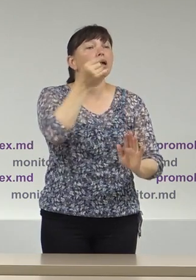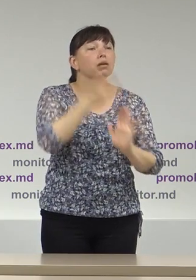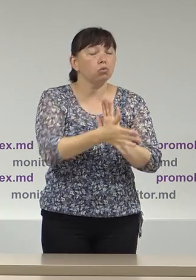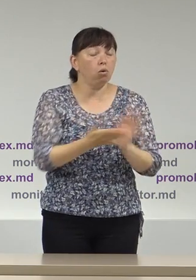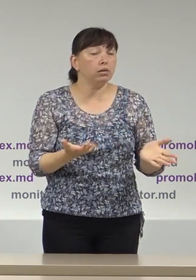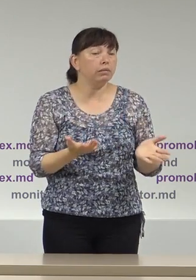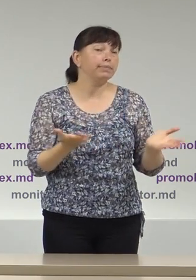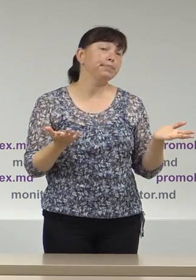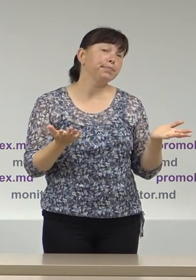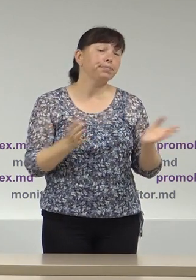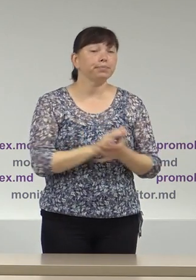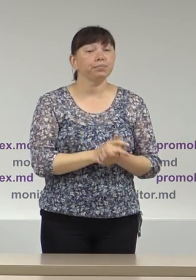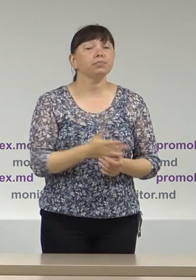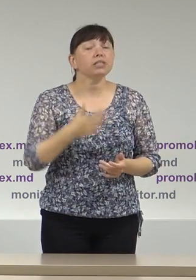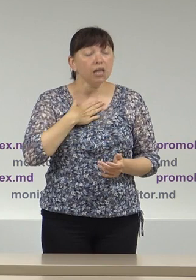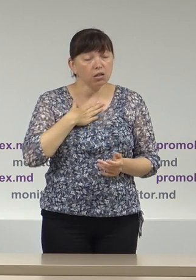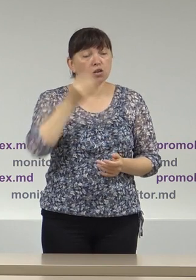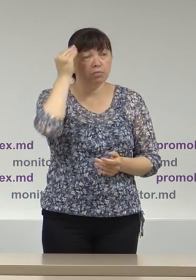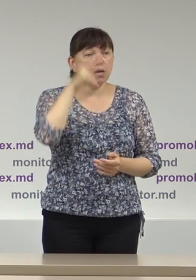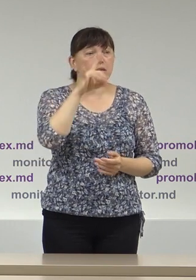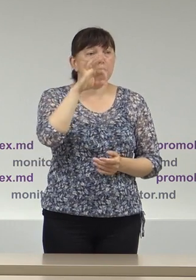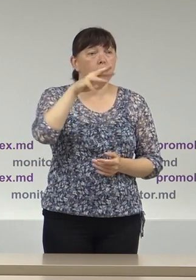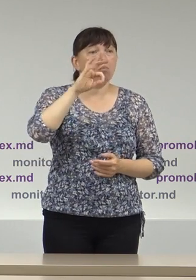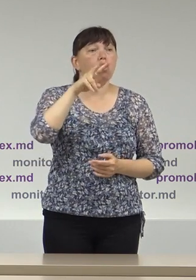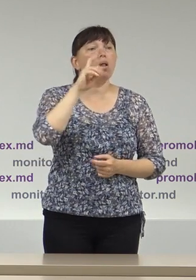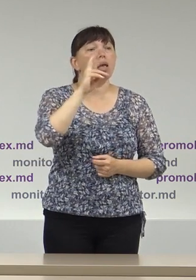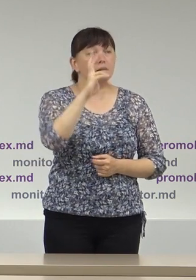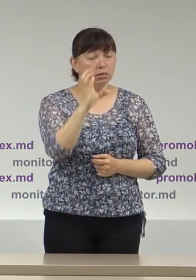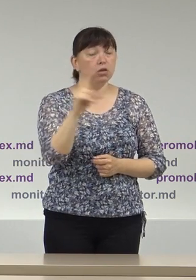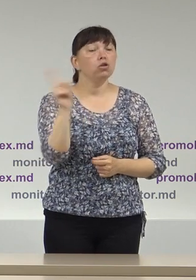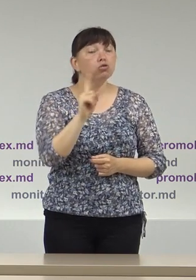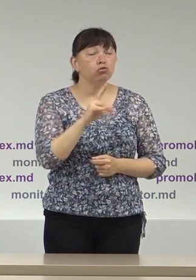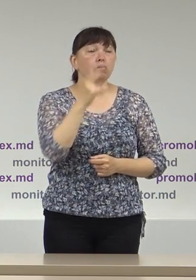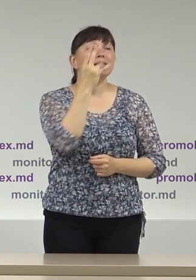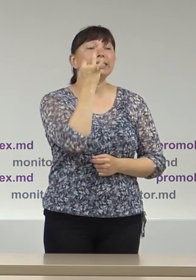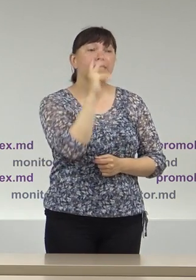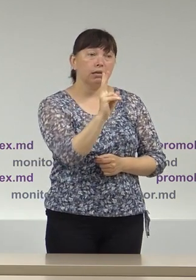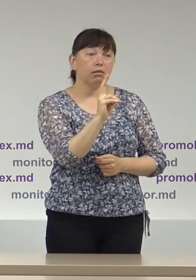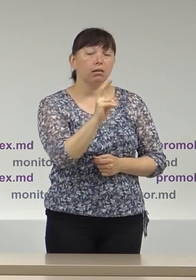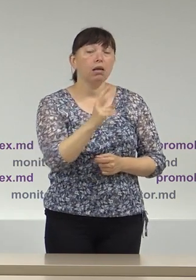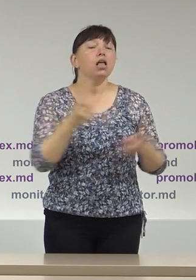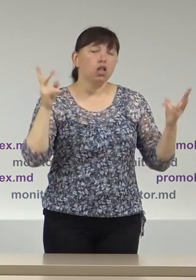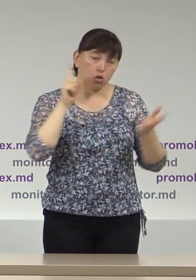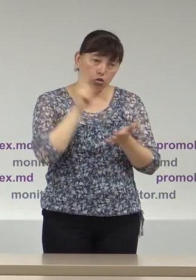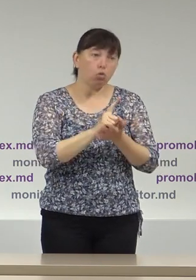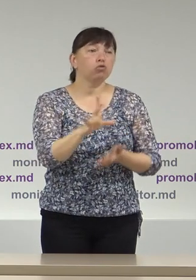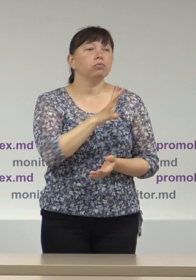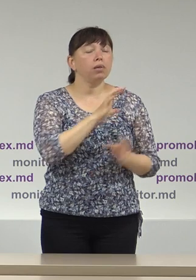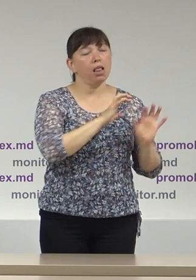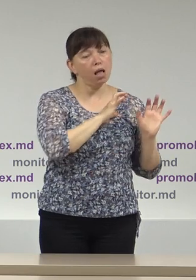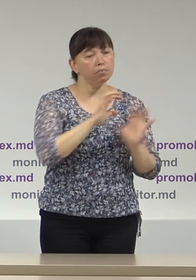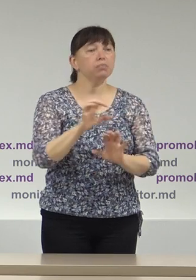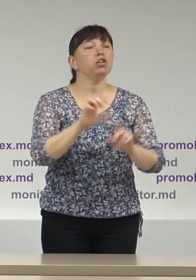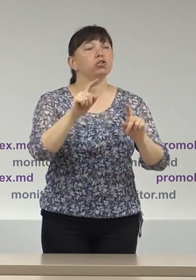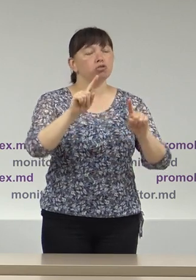Deci, poziția noastră a asociației Promolex în acest context este că CEC ar fi trebuit să asigure